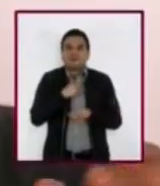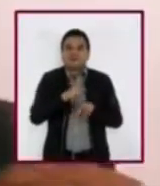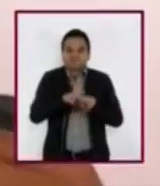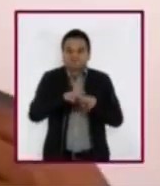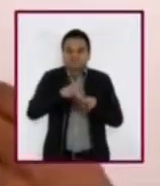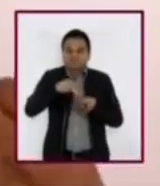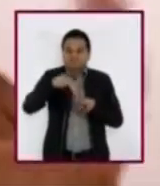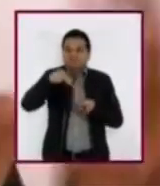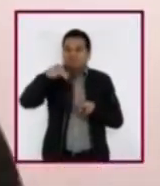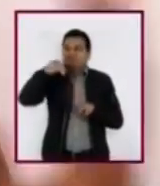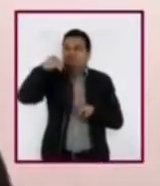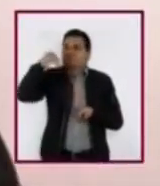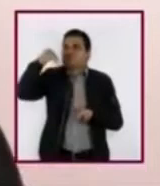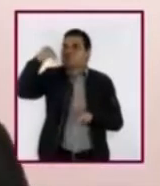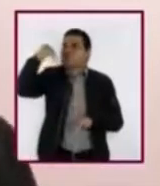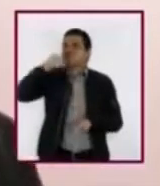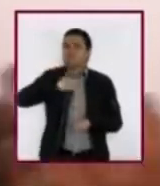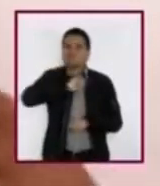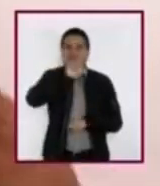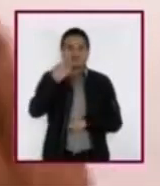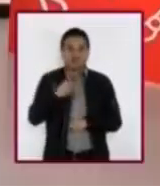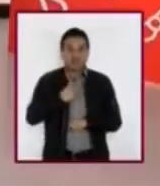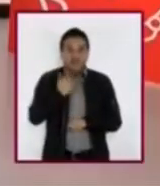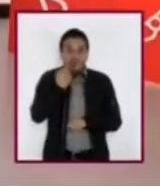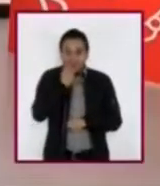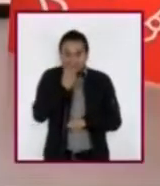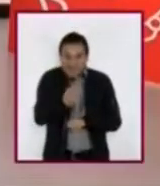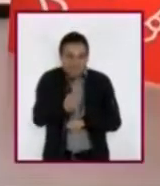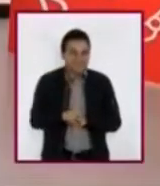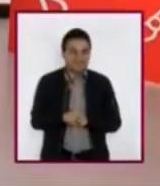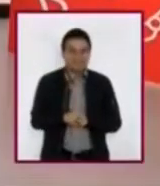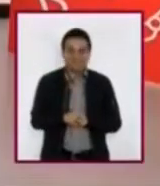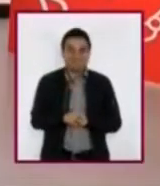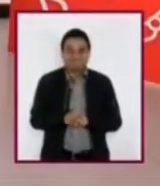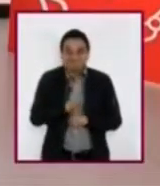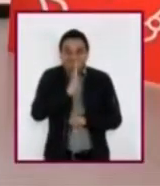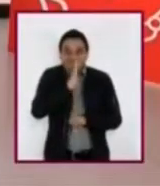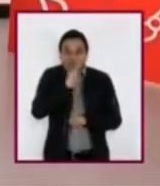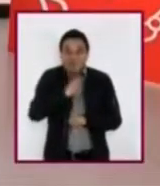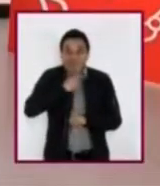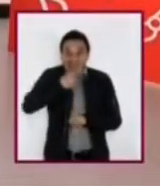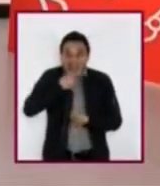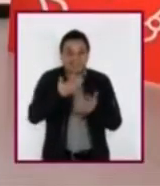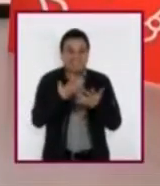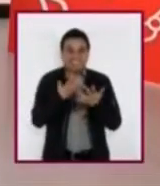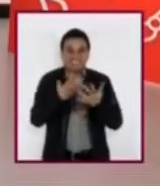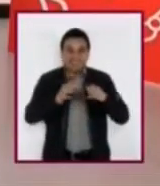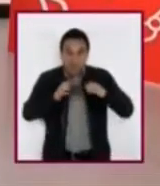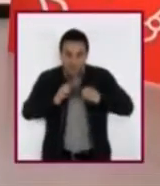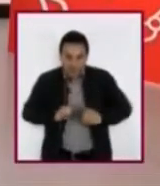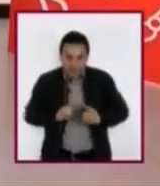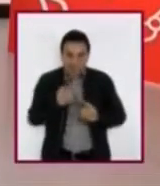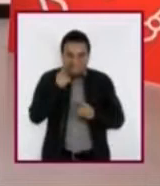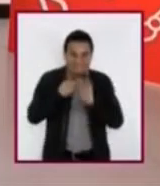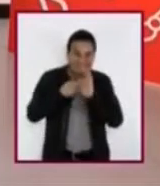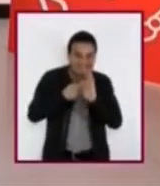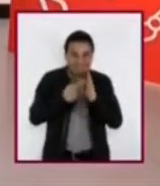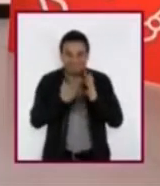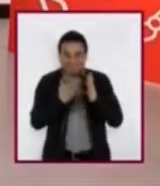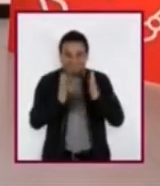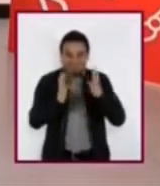Y tenía muchas ganas de decírtelo, pero como no podía utilizar las palabras, pues con el cuerpo te lo traté de traducir de la mejor manera.